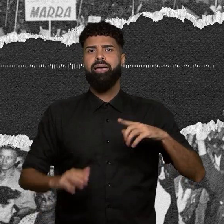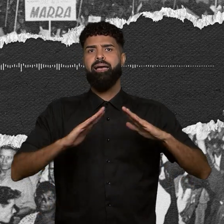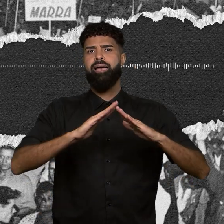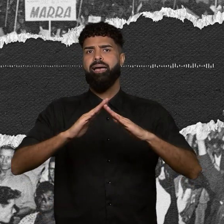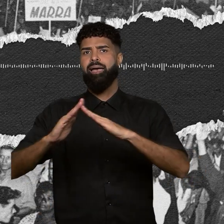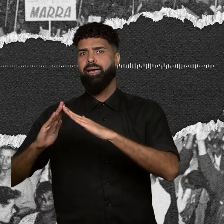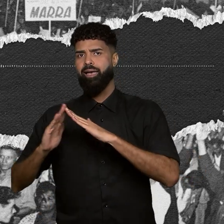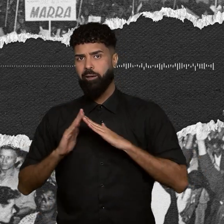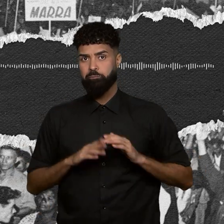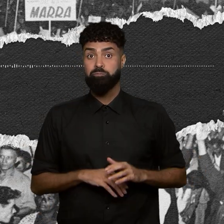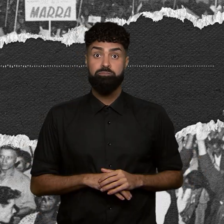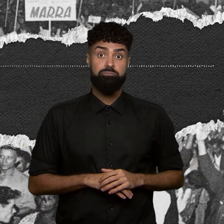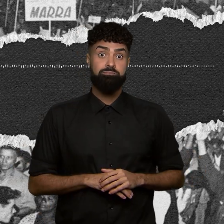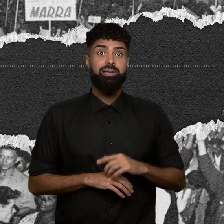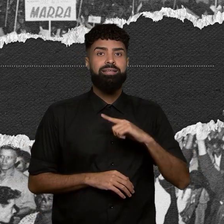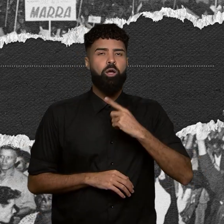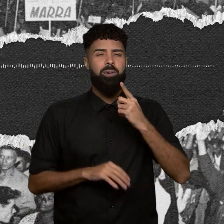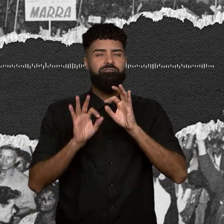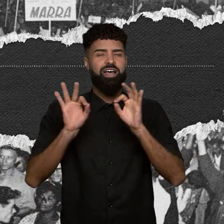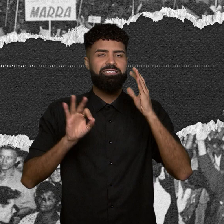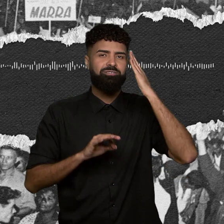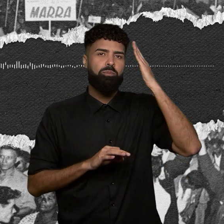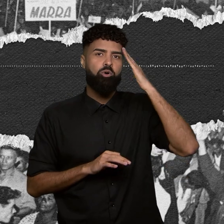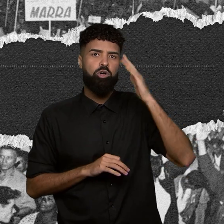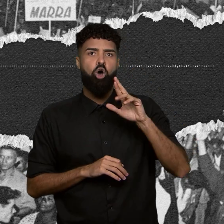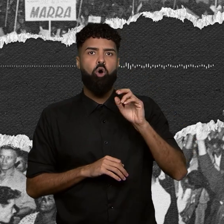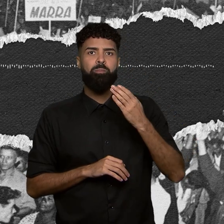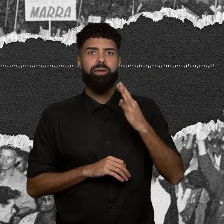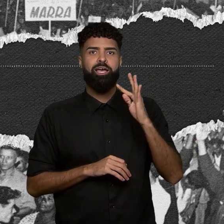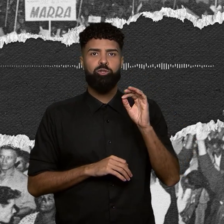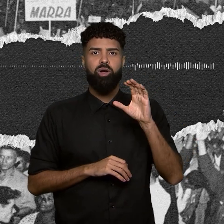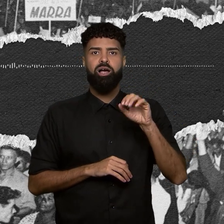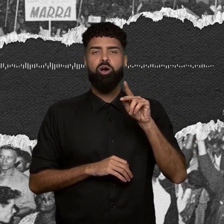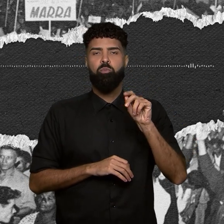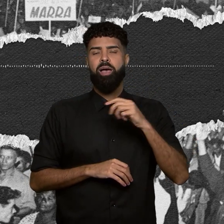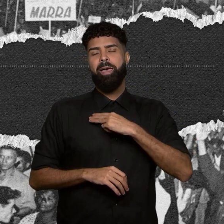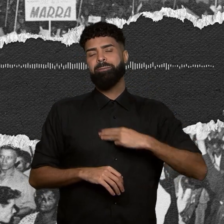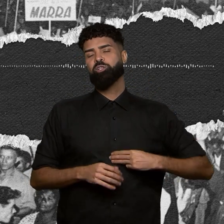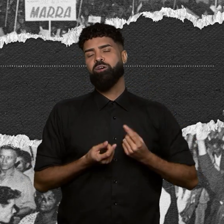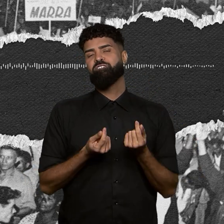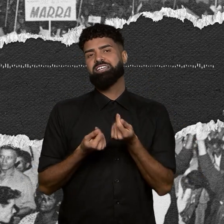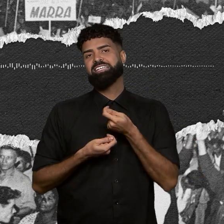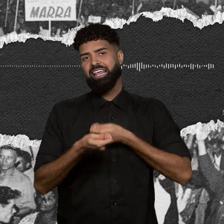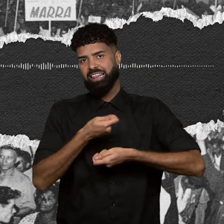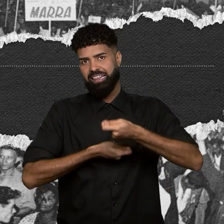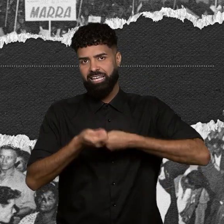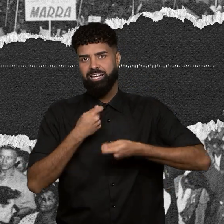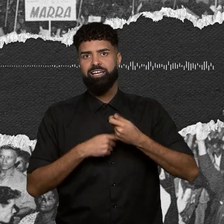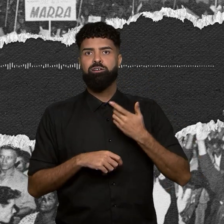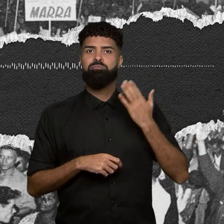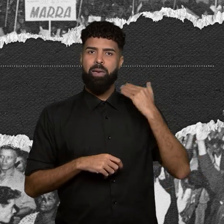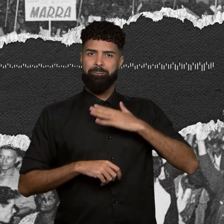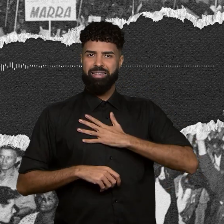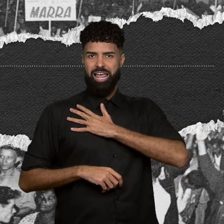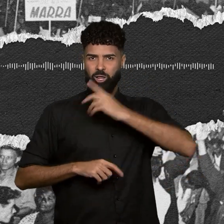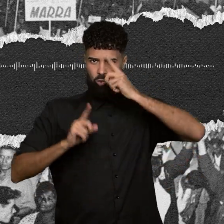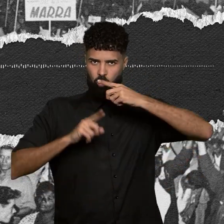Tem uma famosa frase do Roberto Campos, que foi o ministro da Fazenda da ditadura militar, dizendo que, ao